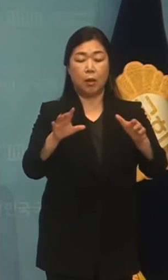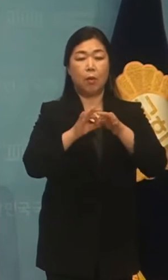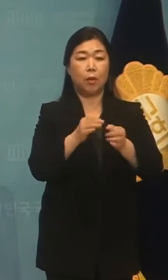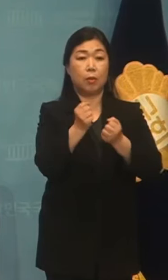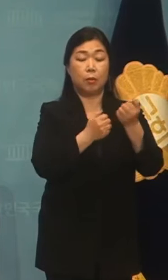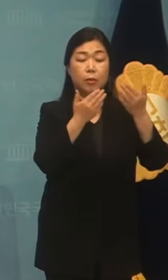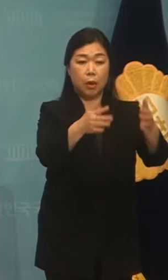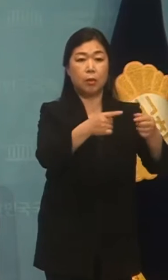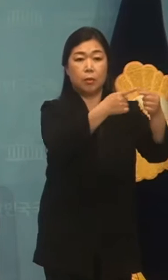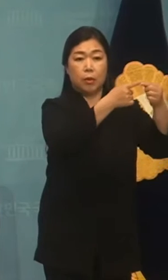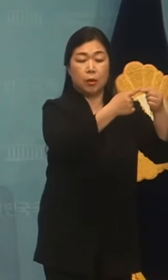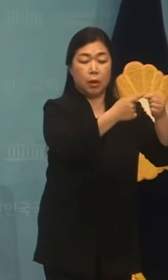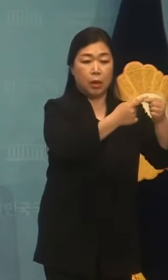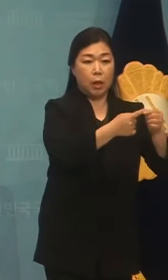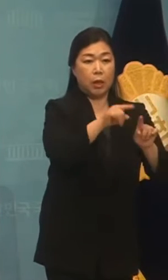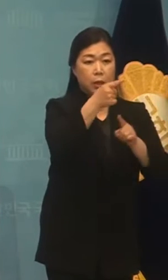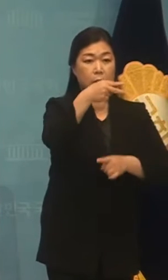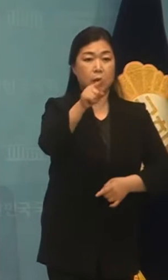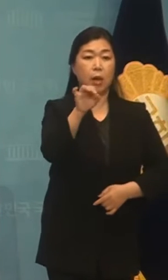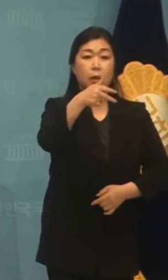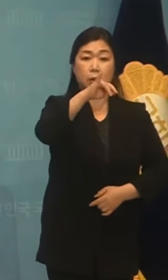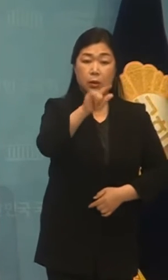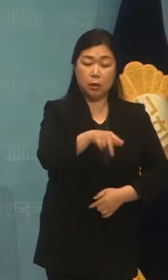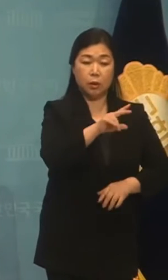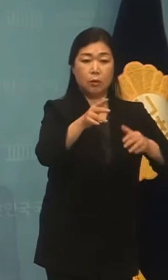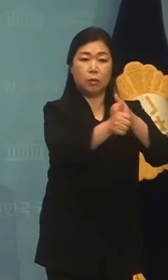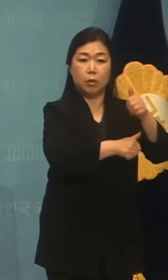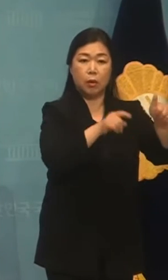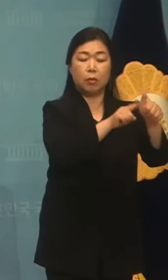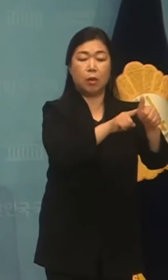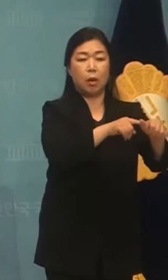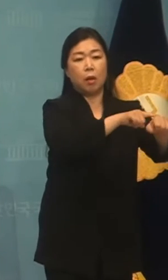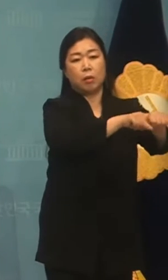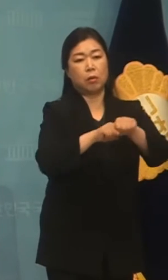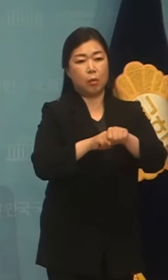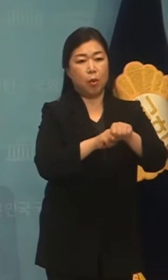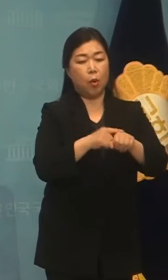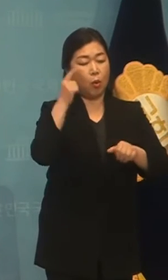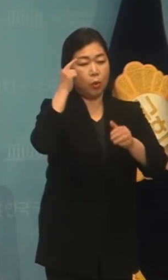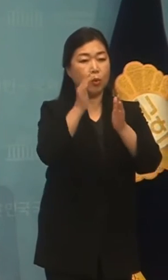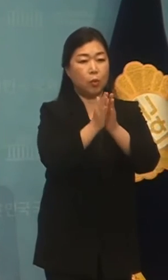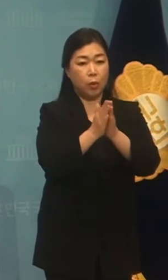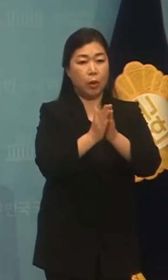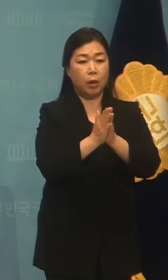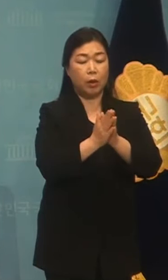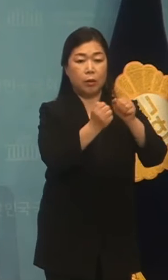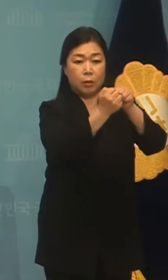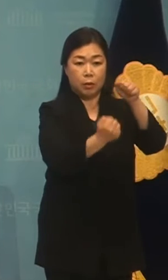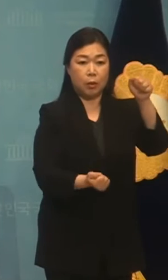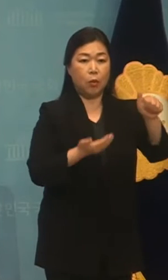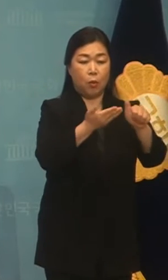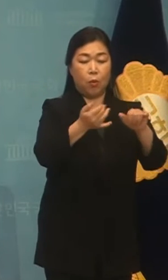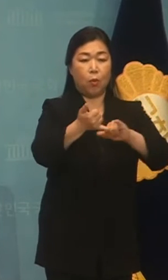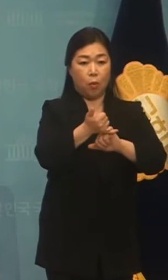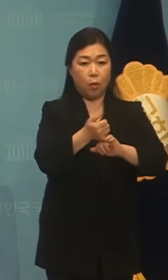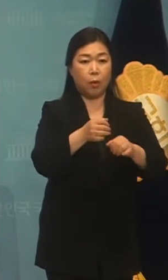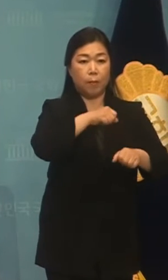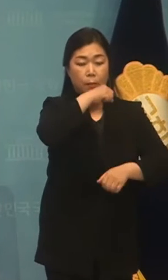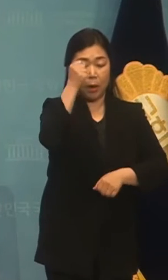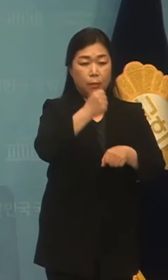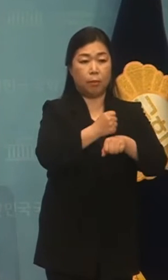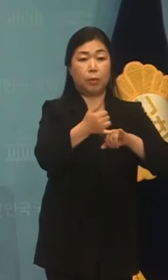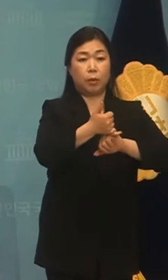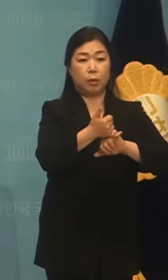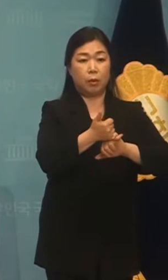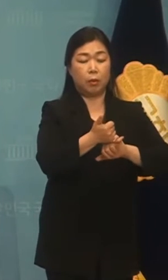첫 번째로 이상직 의원 체포동의안 내일 본회의에서 단순히 철회합니다. 횡령과